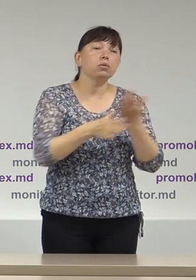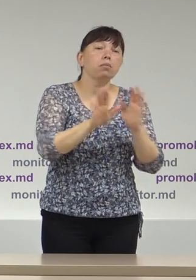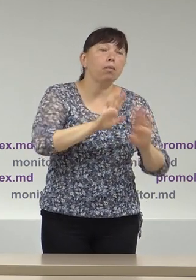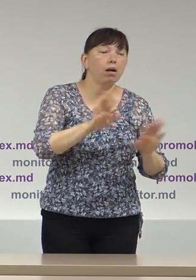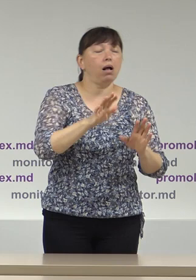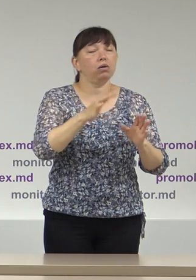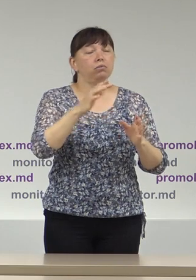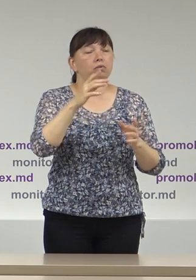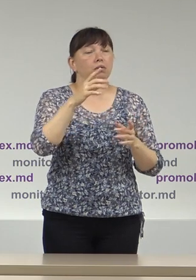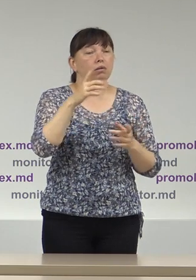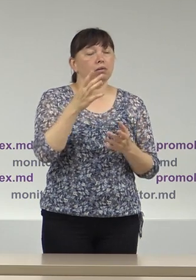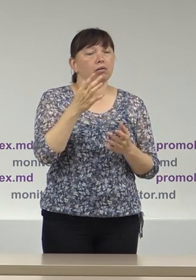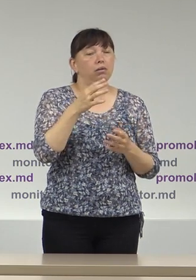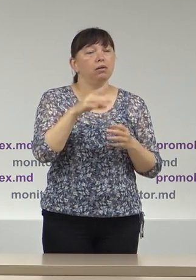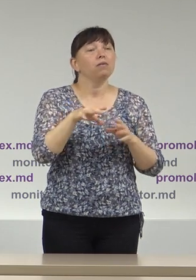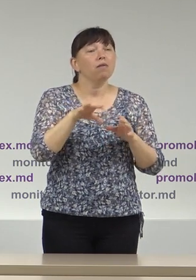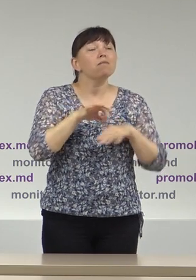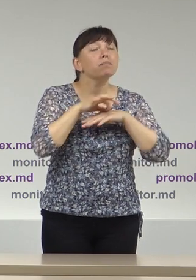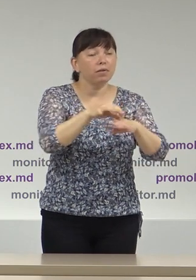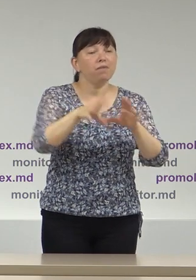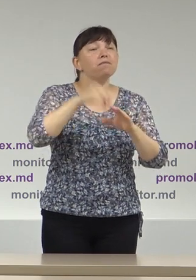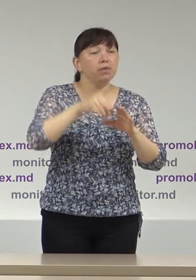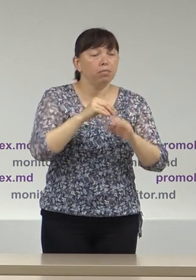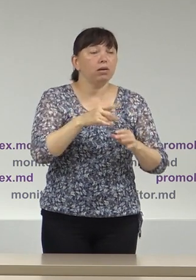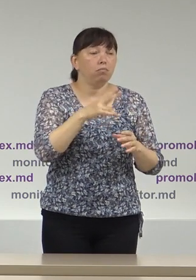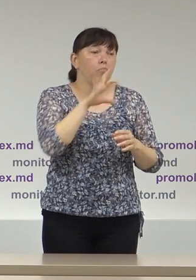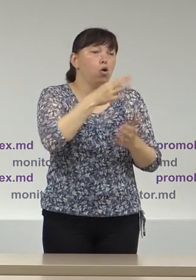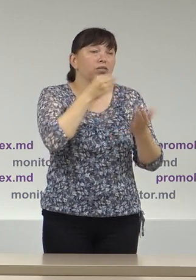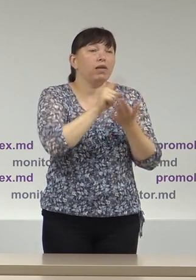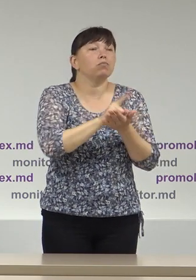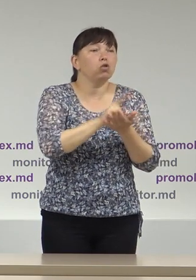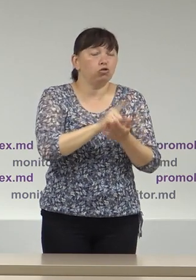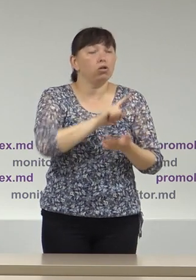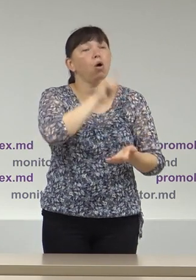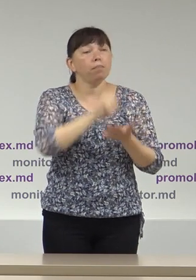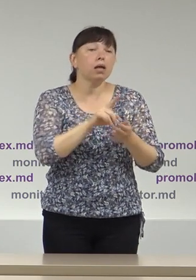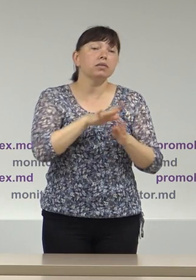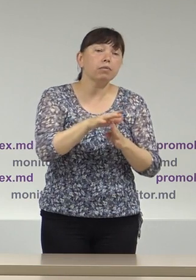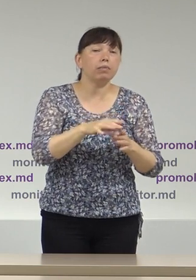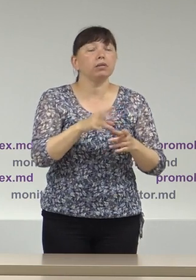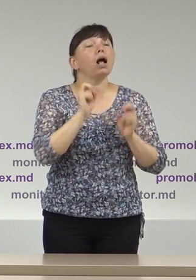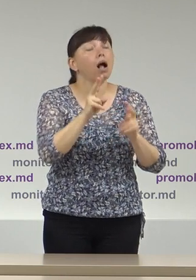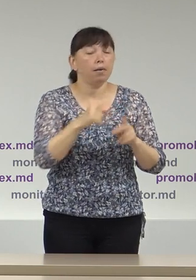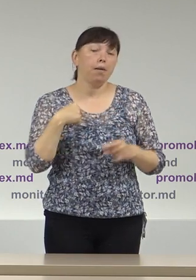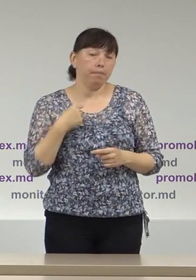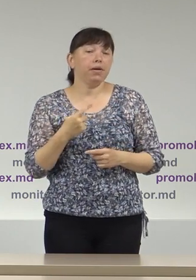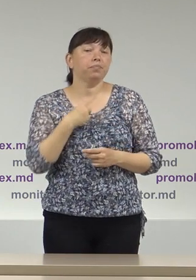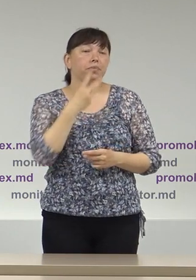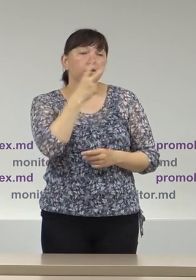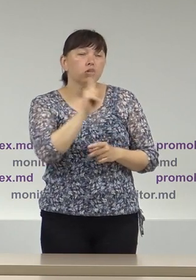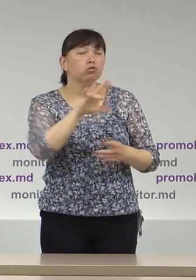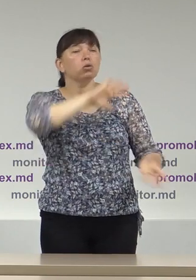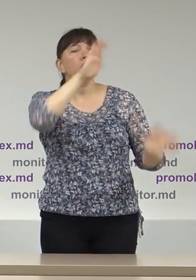responsabilităților care îi revin Deci noi am constatat din